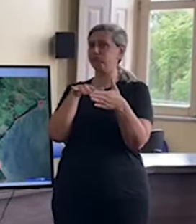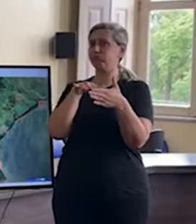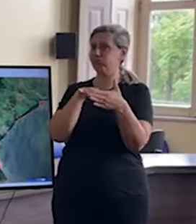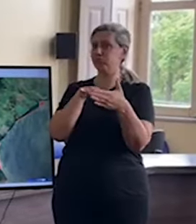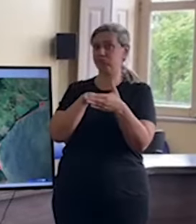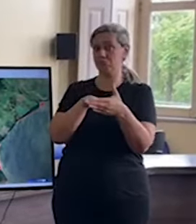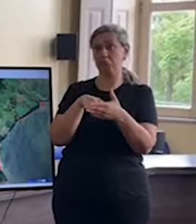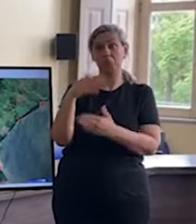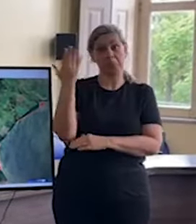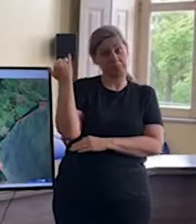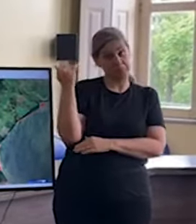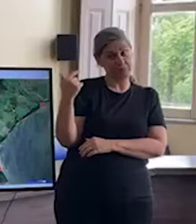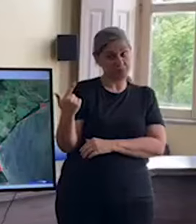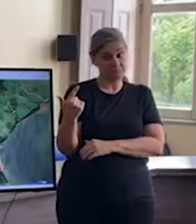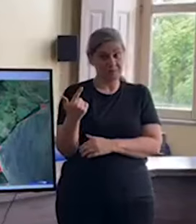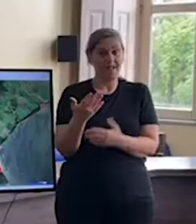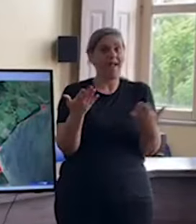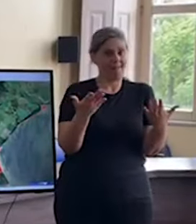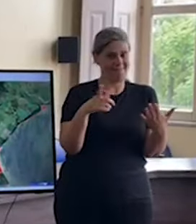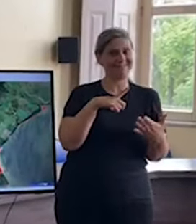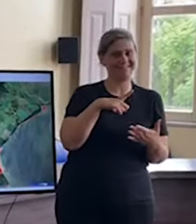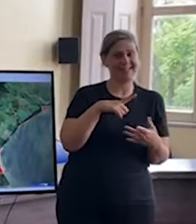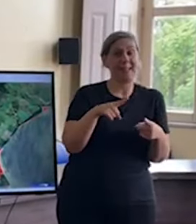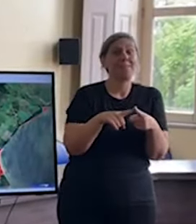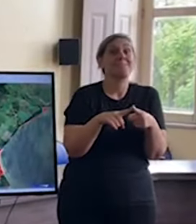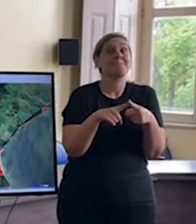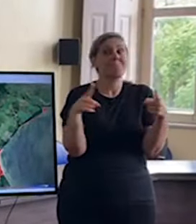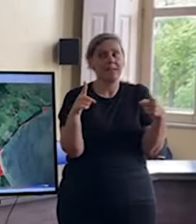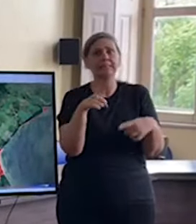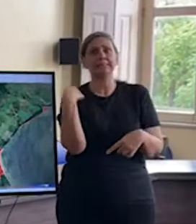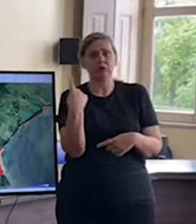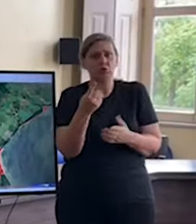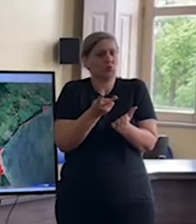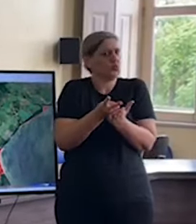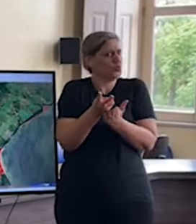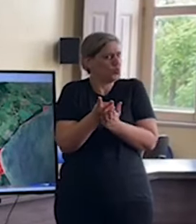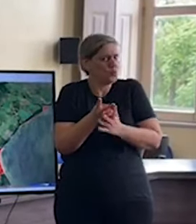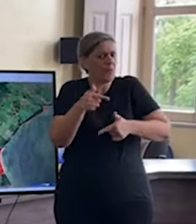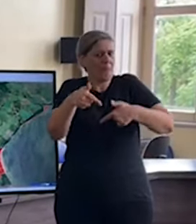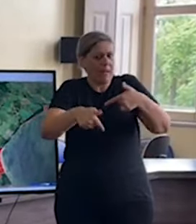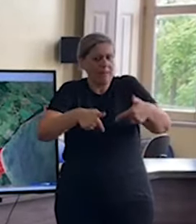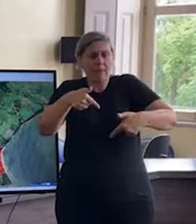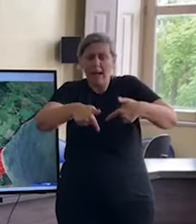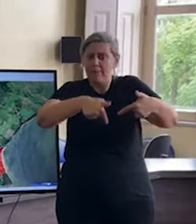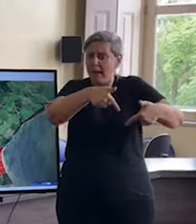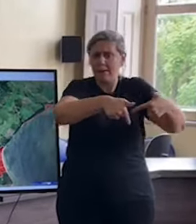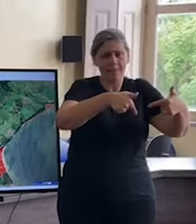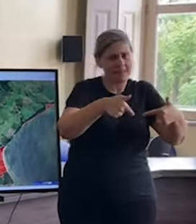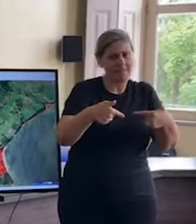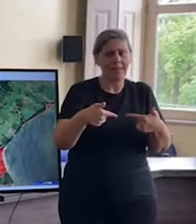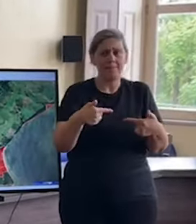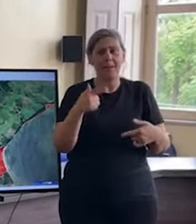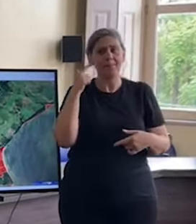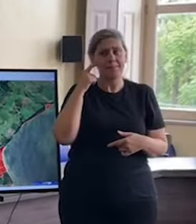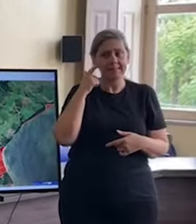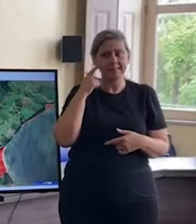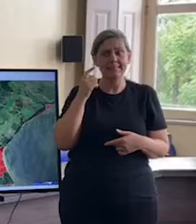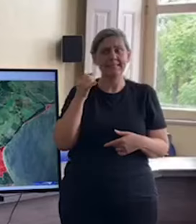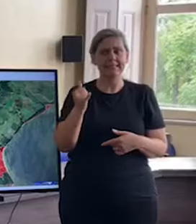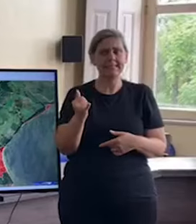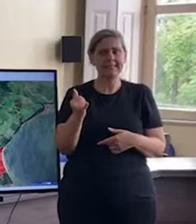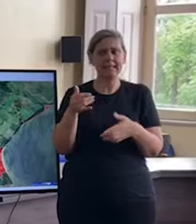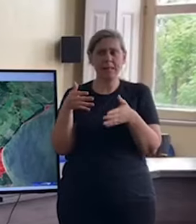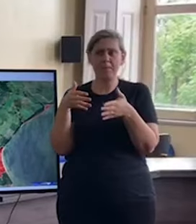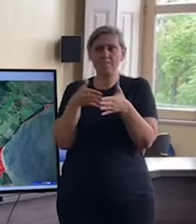mas estamos trabalhando como se não houvesse essa contenção,